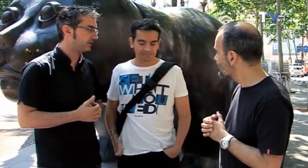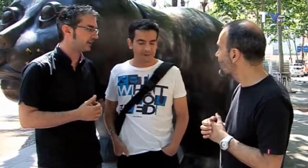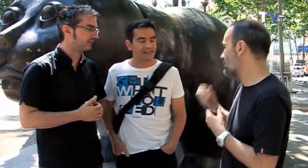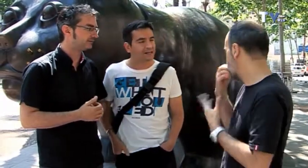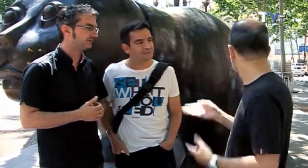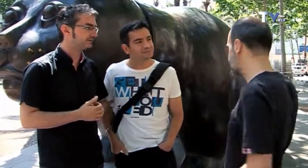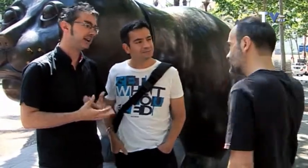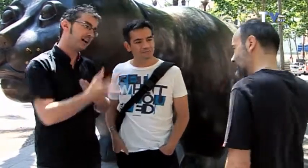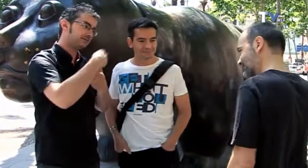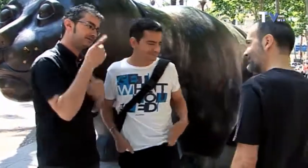Vale, venga.